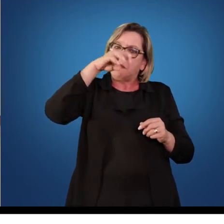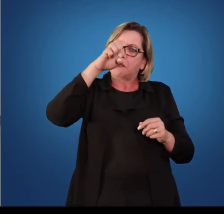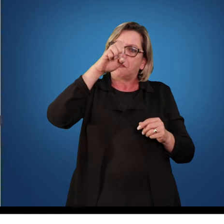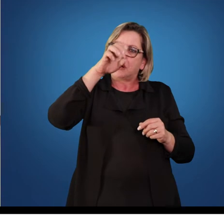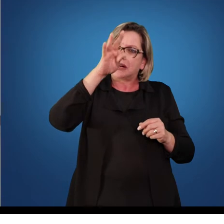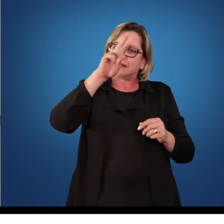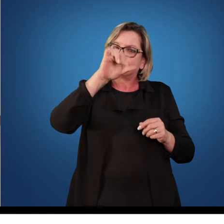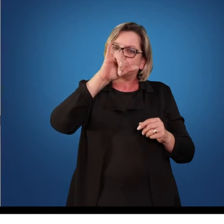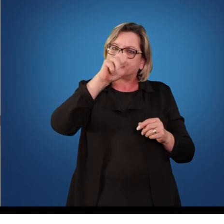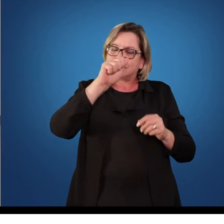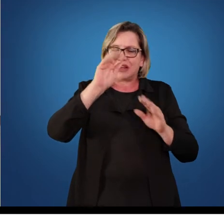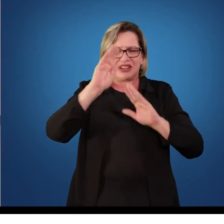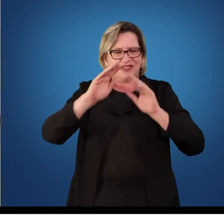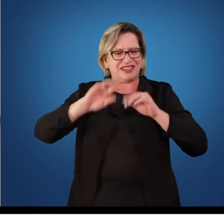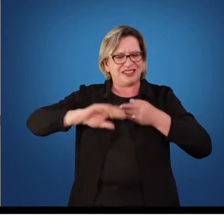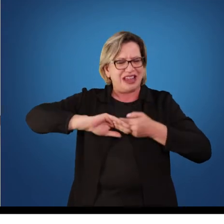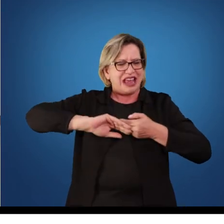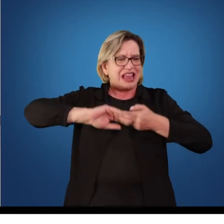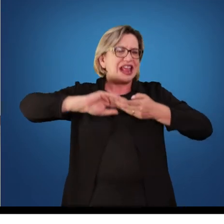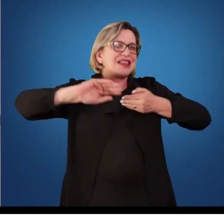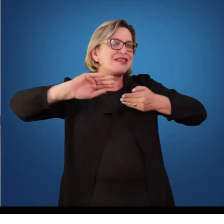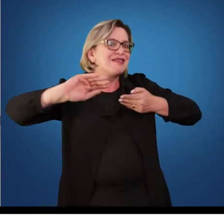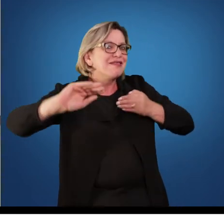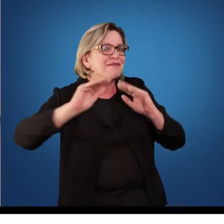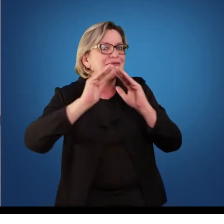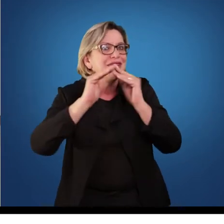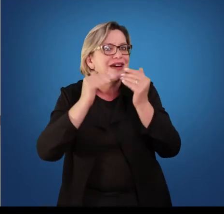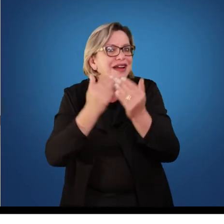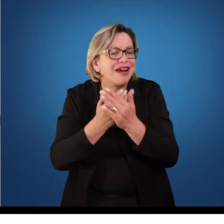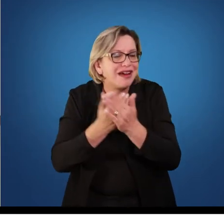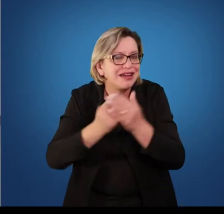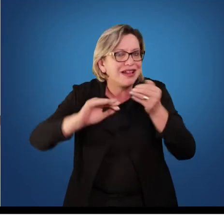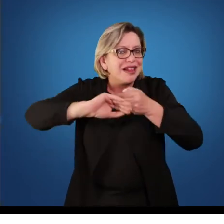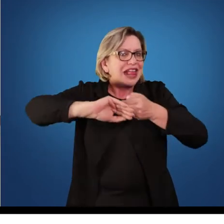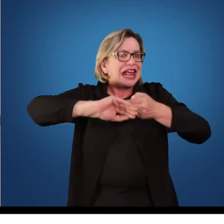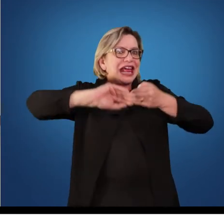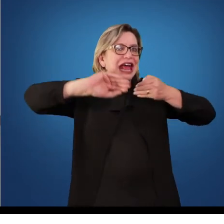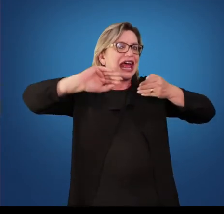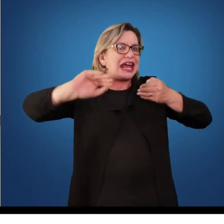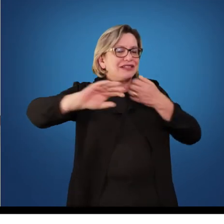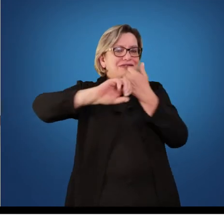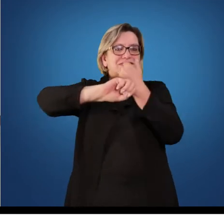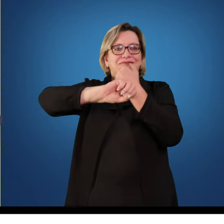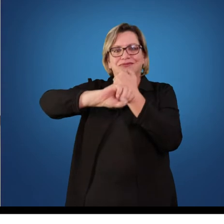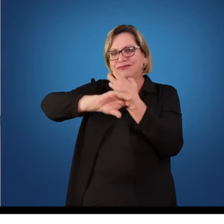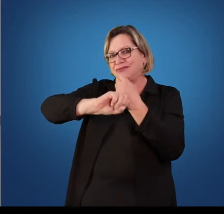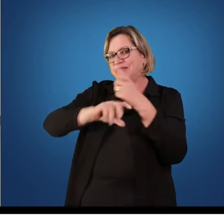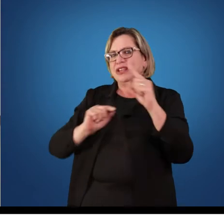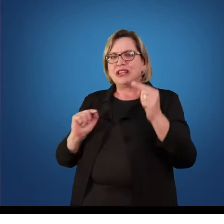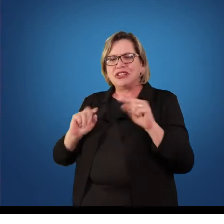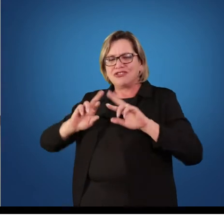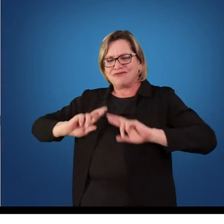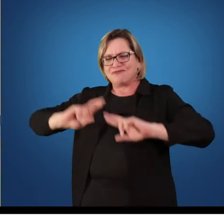descontextualizados com o processo de ensino-aprendizagem e com algumas finalidades pedagógicas.